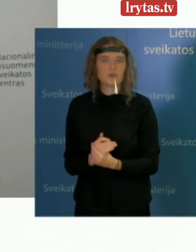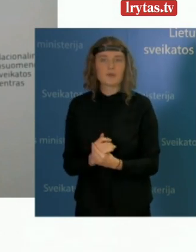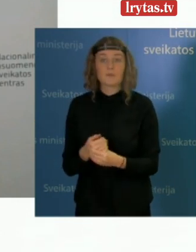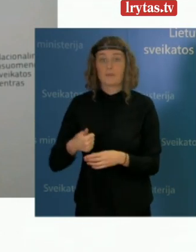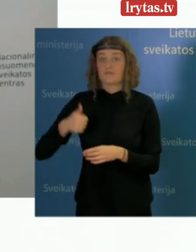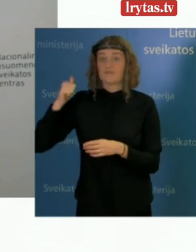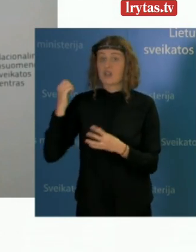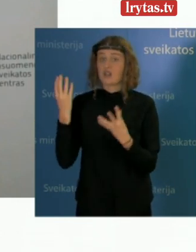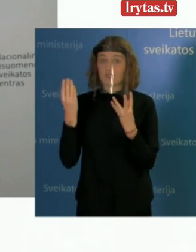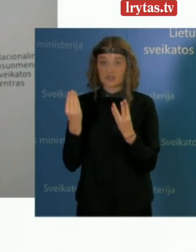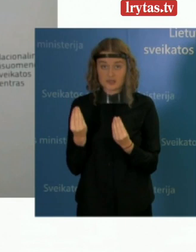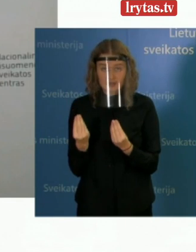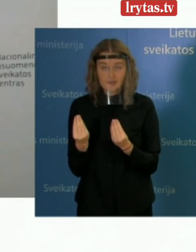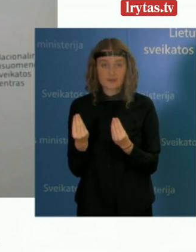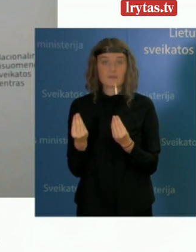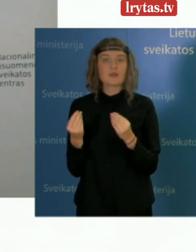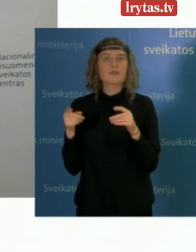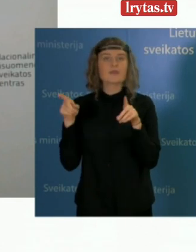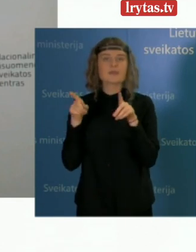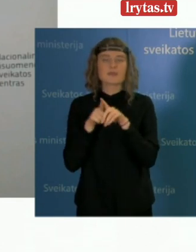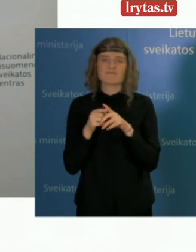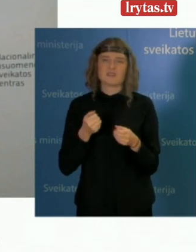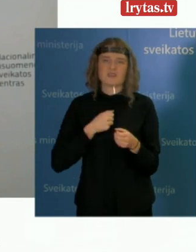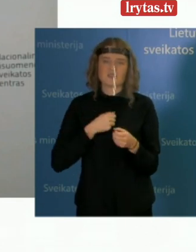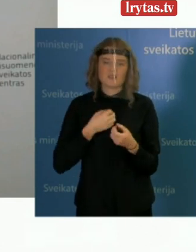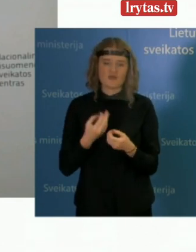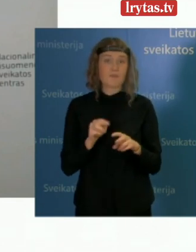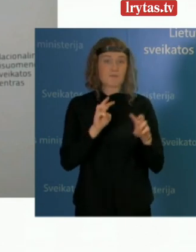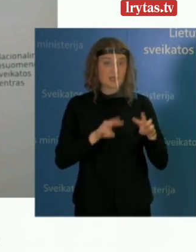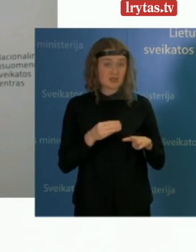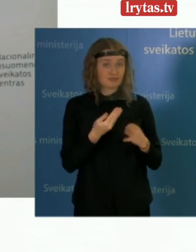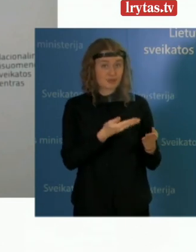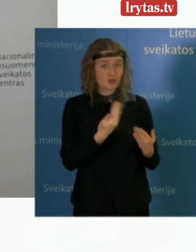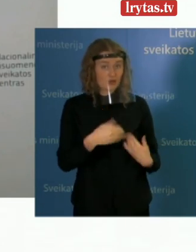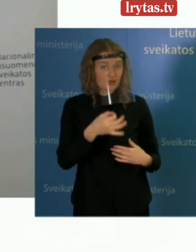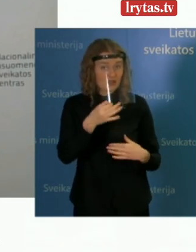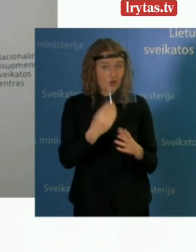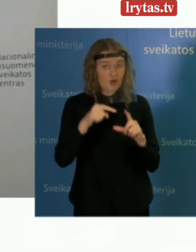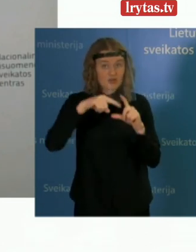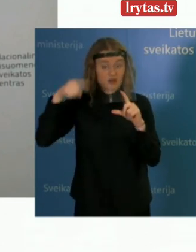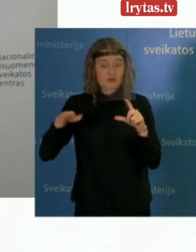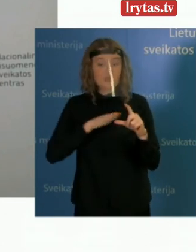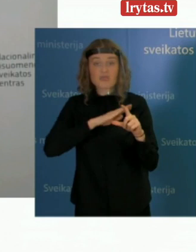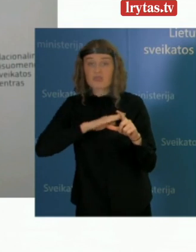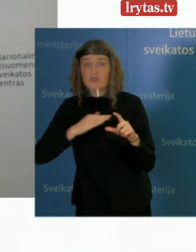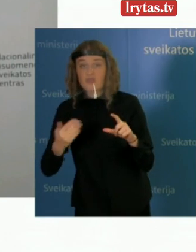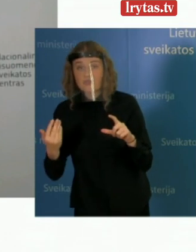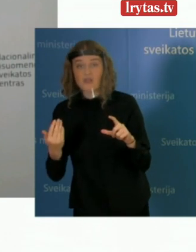tiesiog dėja reikia apgylėstauti, ką ir ministras paminėjo apie mirčių statistiką, tai vėlgi registravome